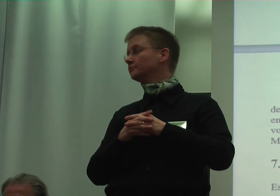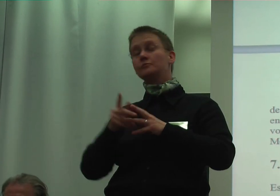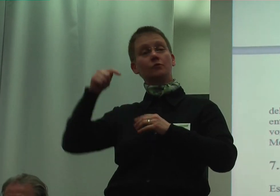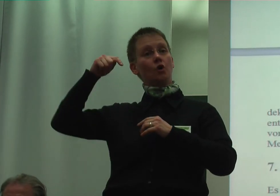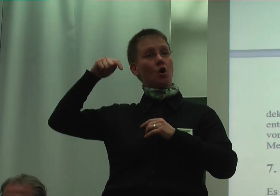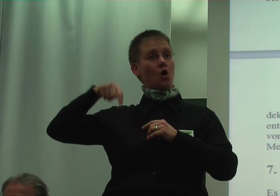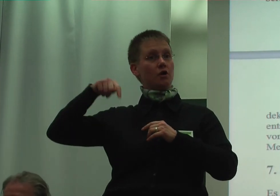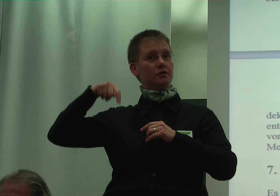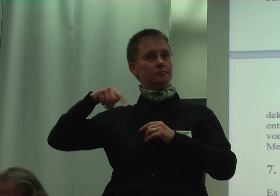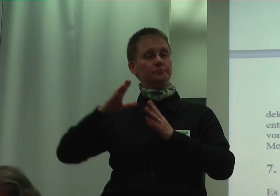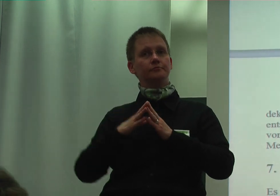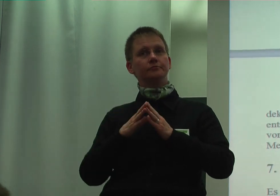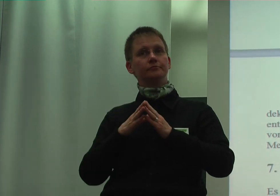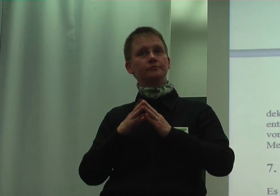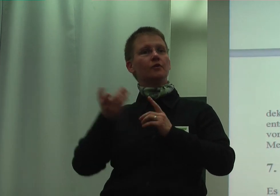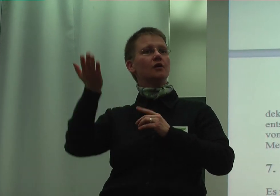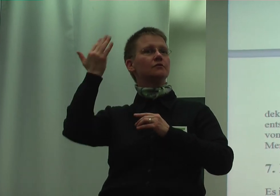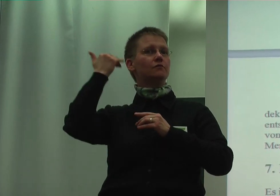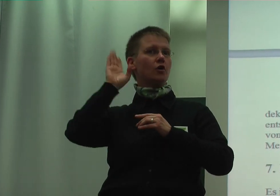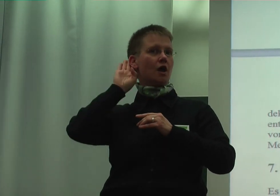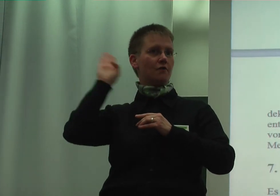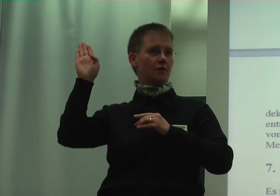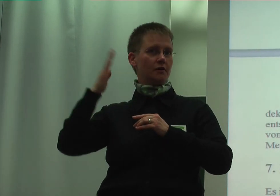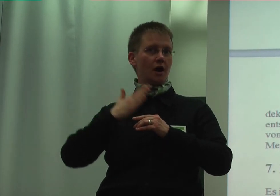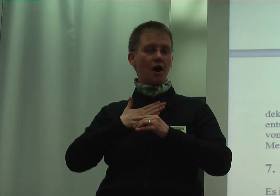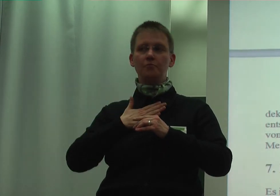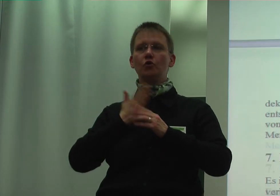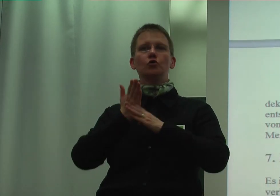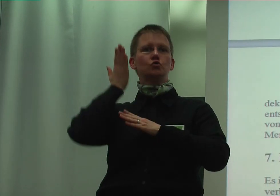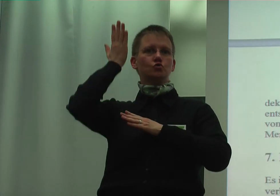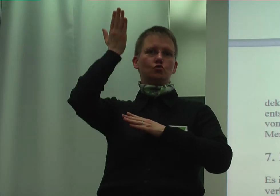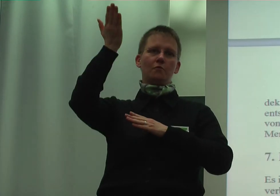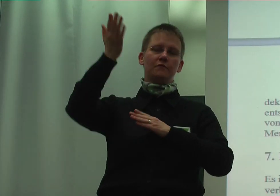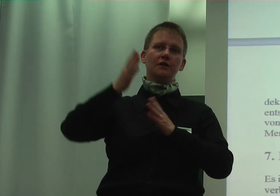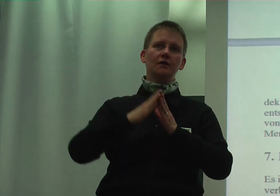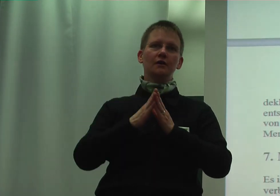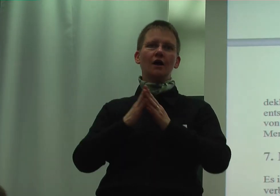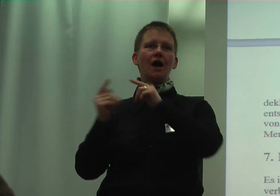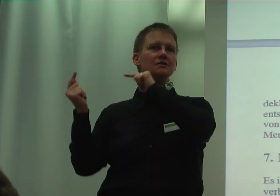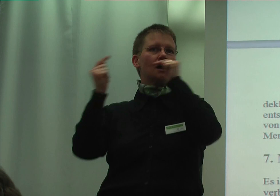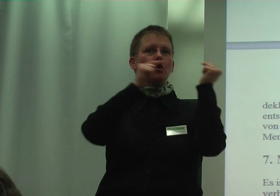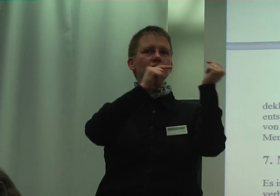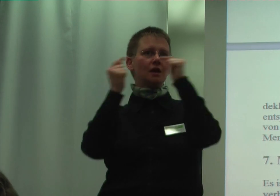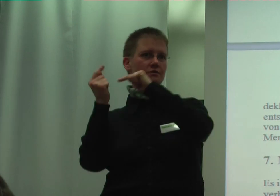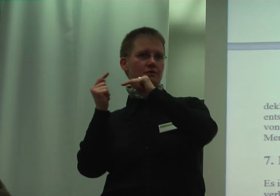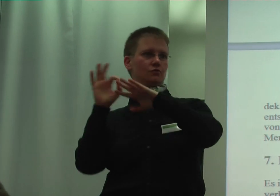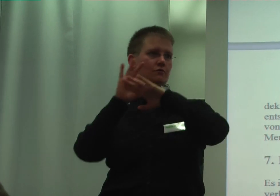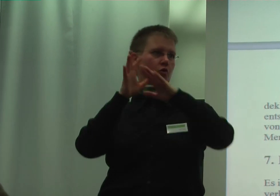schon erfahren, ist jedenfalls auch künftig die Auseinandersetzung für Lehrdienst, die